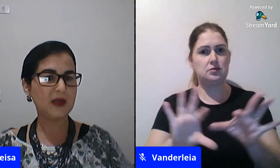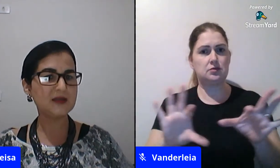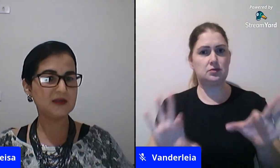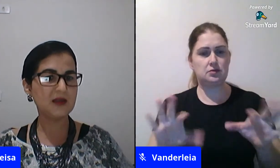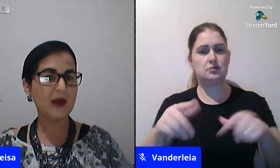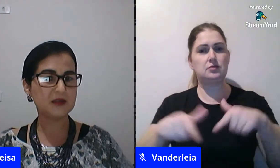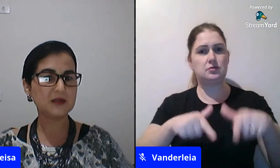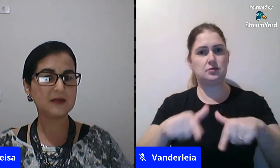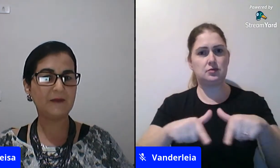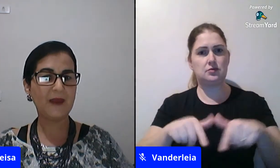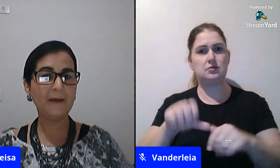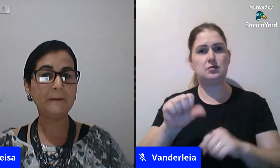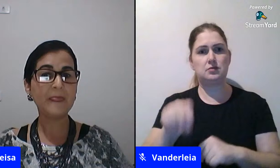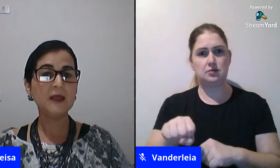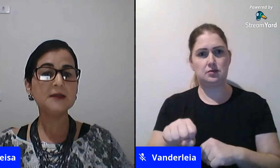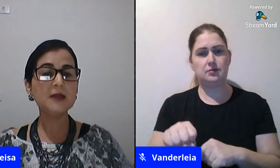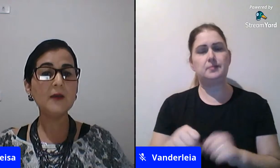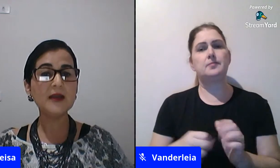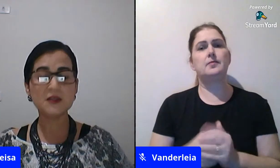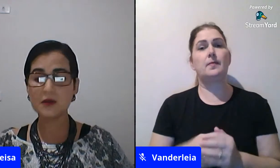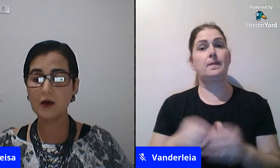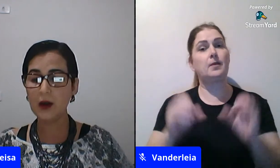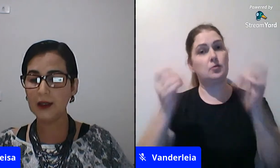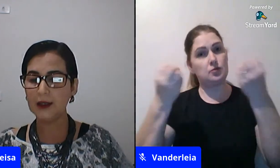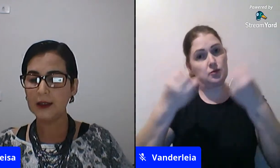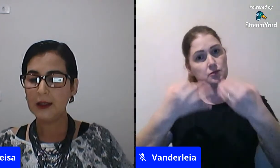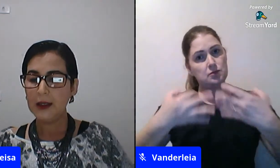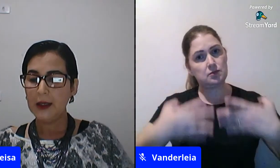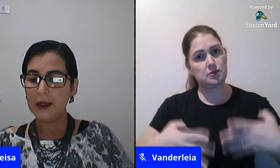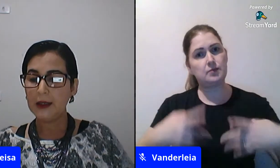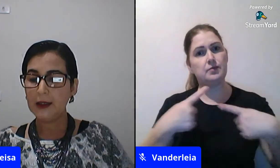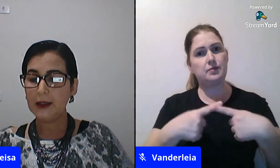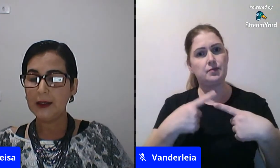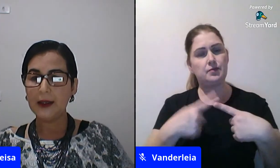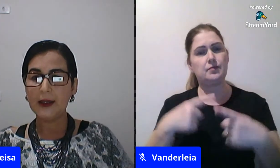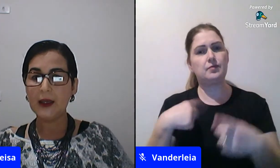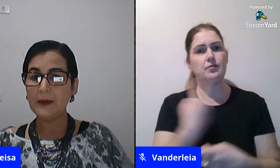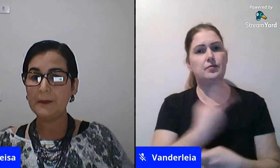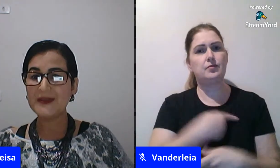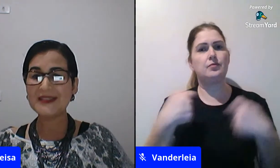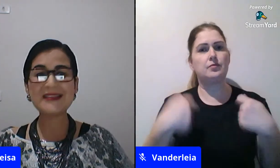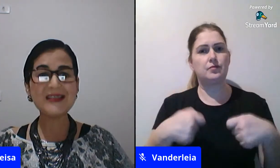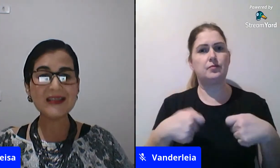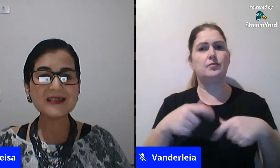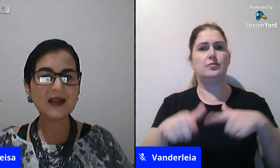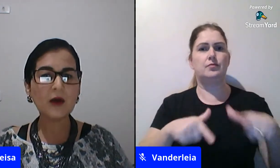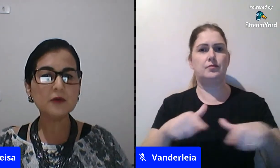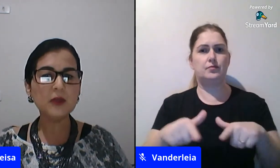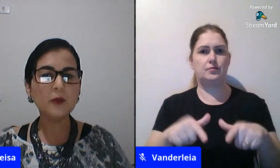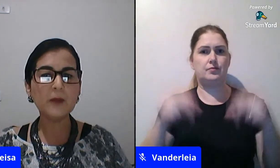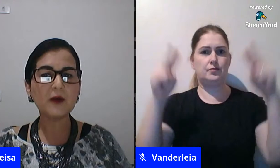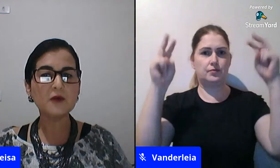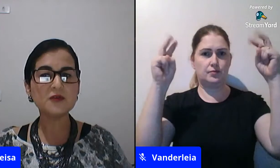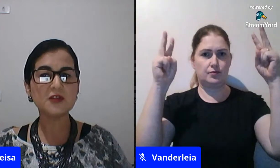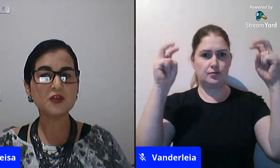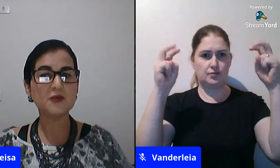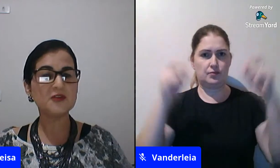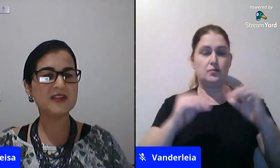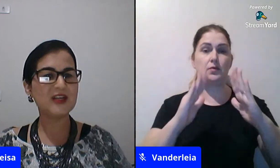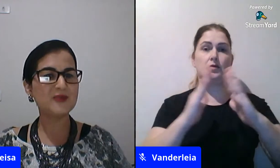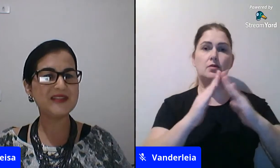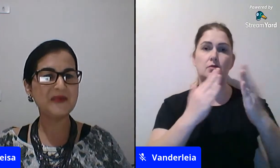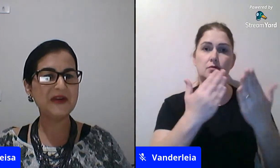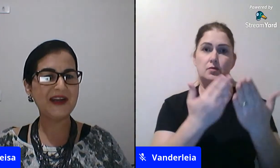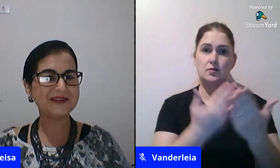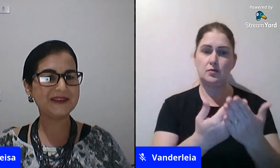precisa trabalhar essas temáticas né então a escola ela ela ela precisa contribuir para a construção